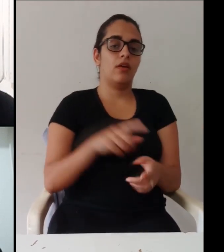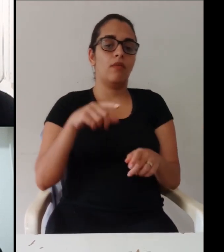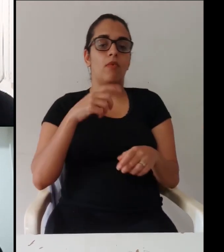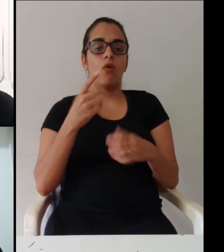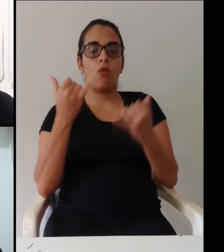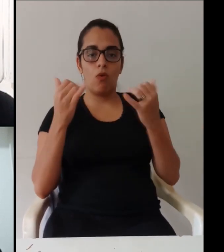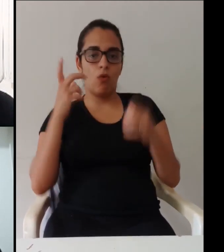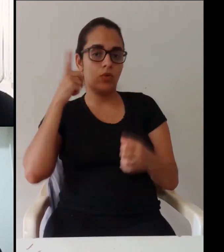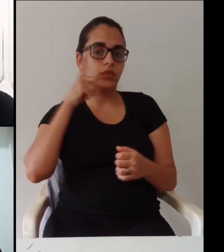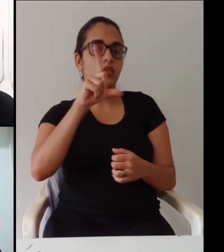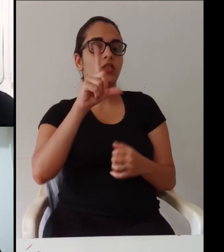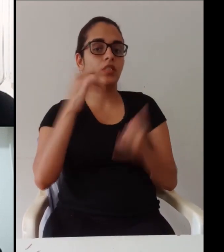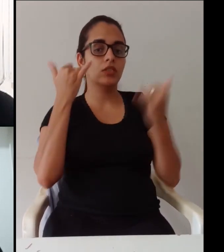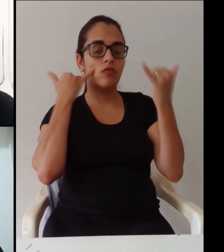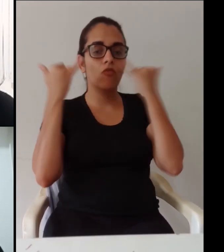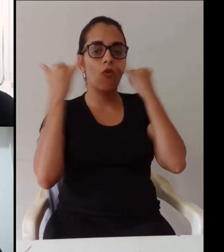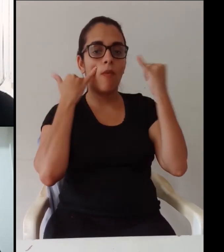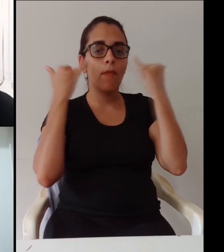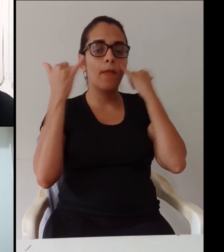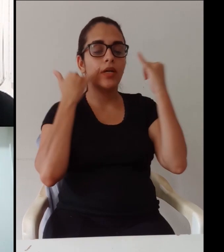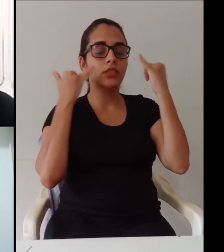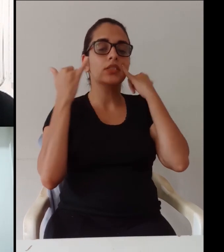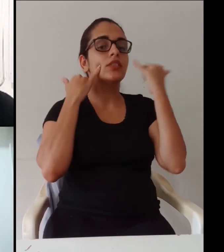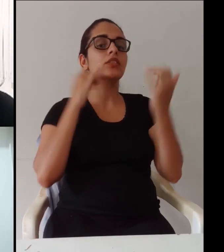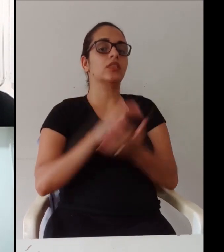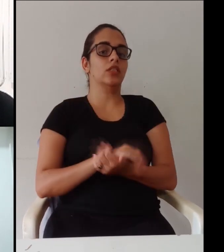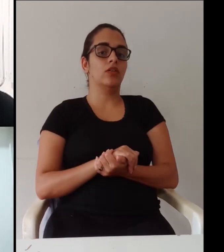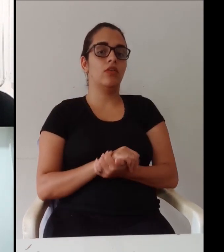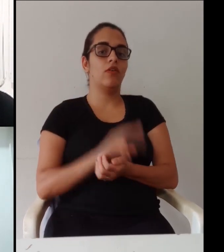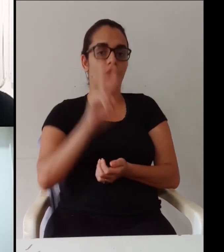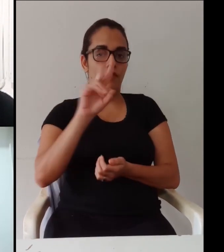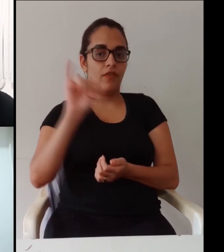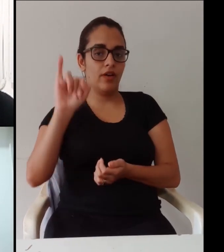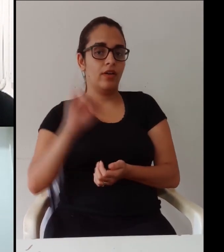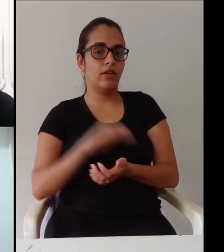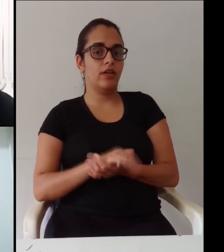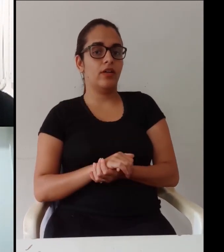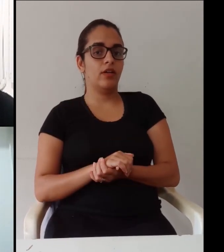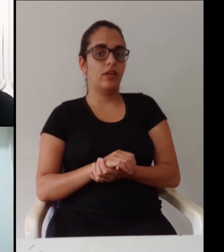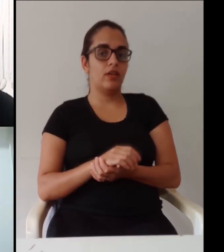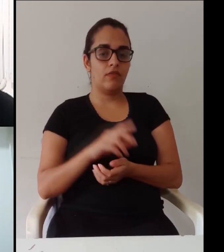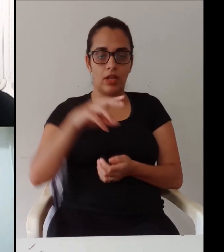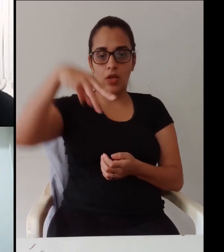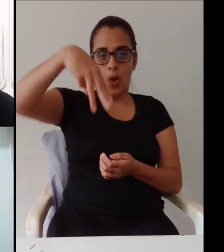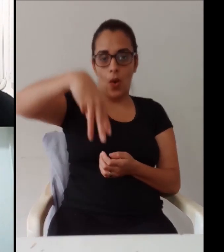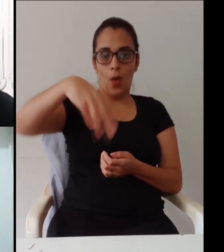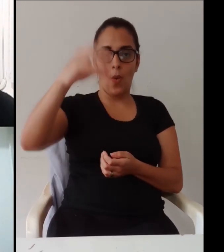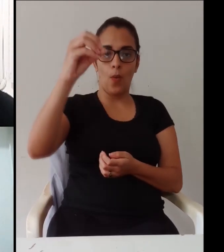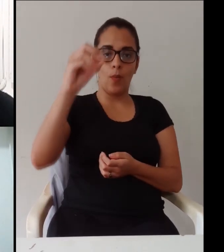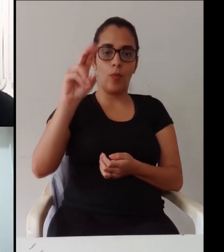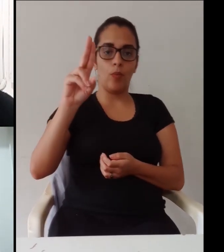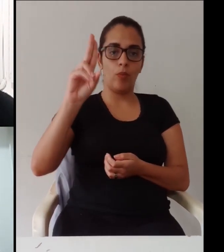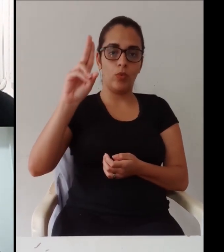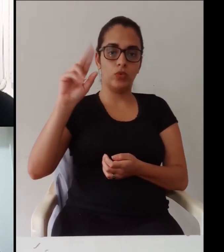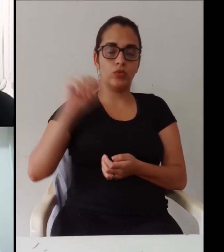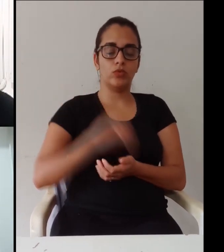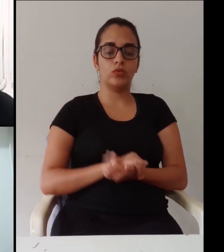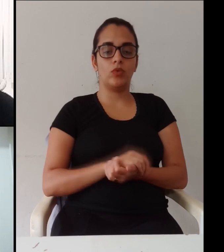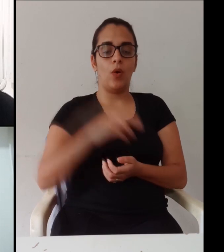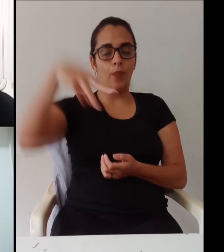com tradução em libras pra quem não pôde acompanhar né pra também ter acesso às informações são graves essa live como a